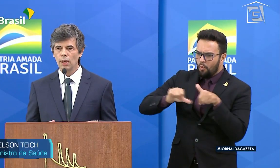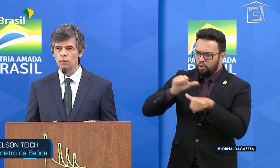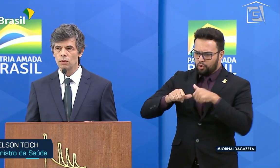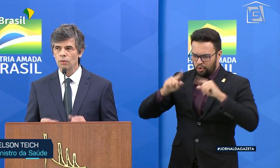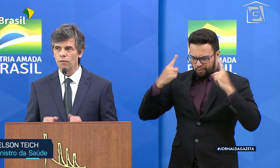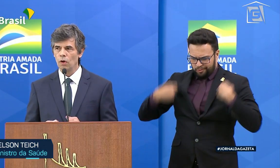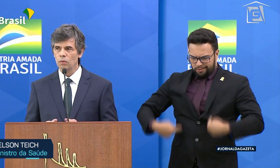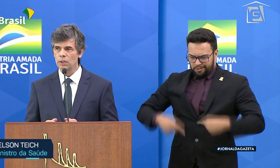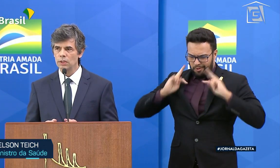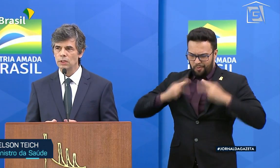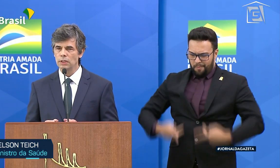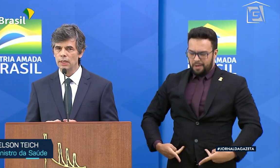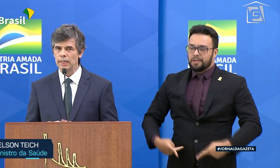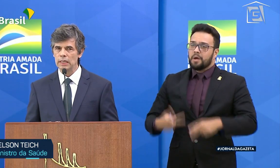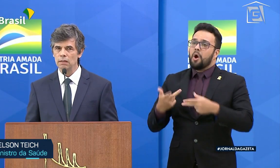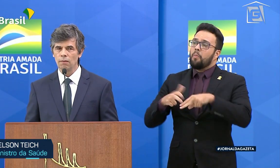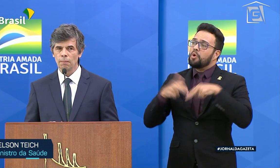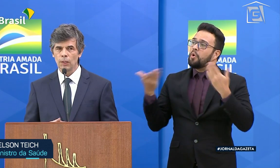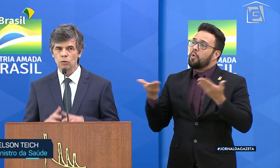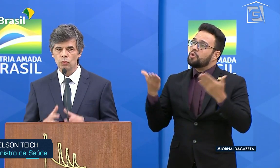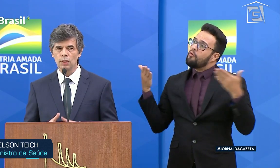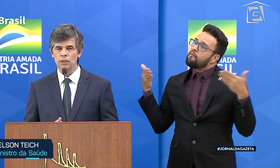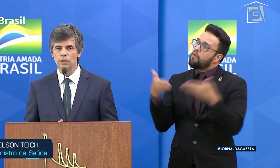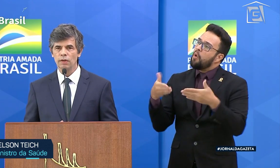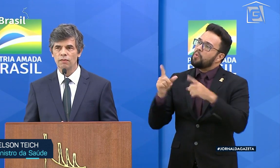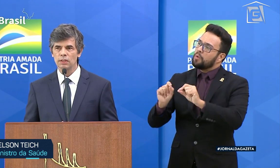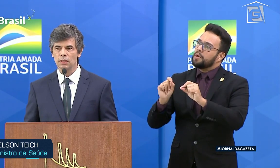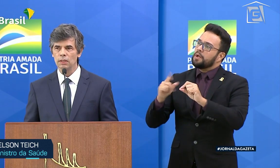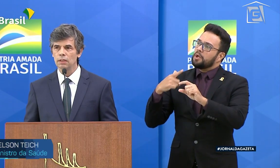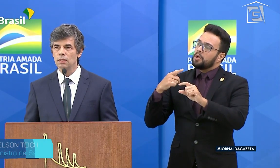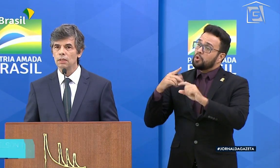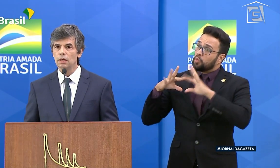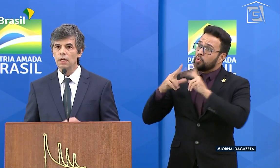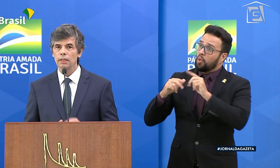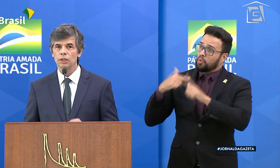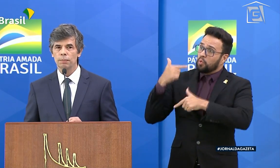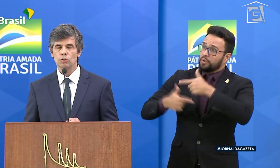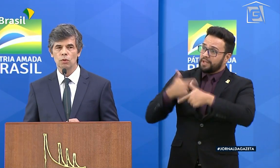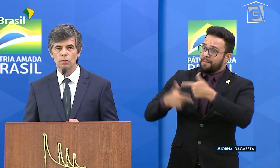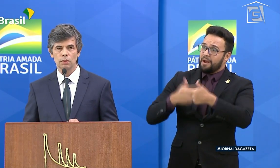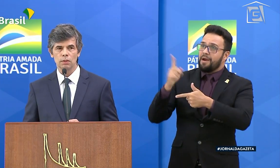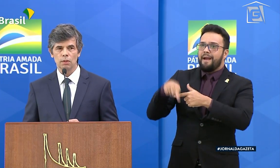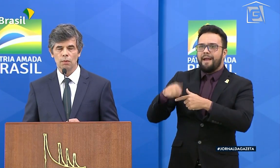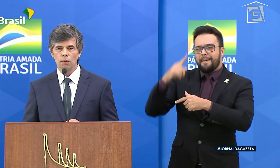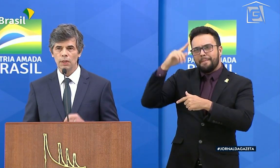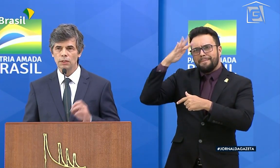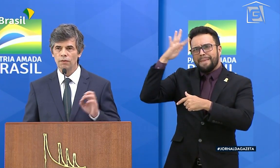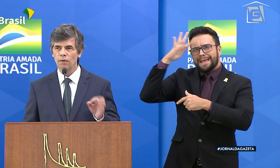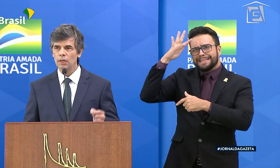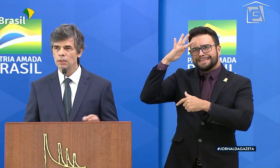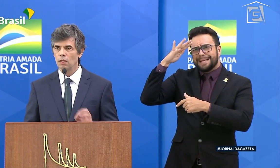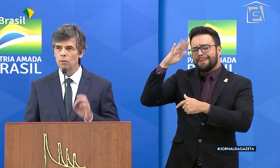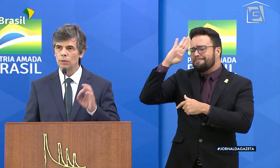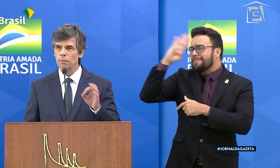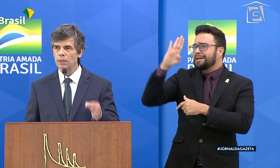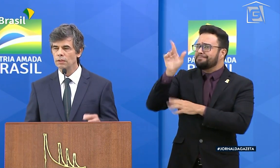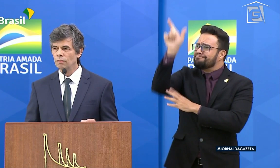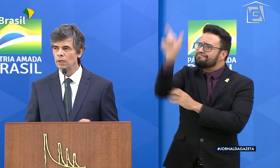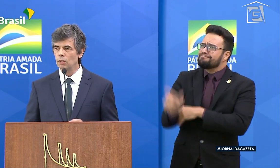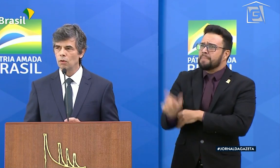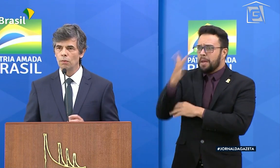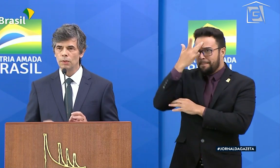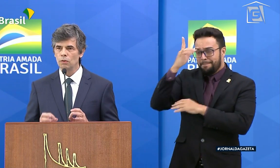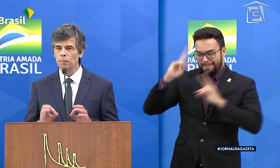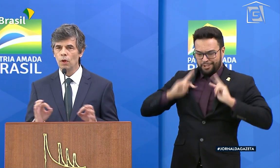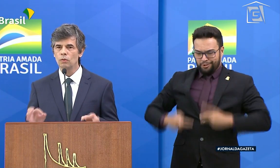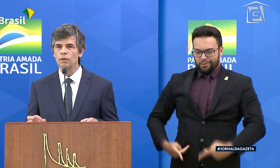eu tenho colocado isso, o foco que a gente tem aqui em tudo que a gente vai fazer é nas pessoas. Por mais que você fale em saúde, por mais